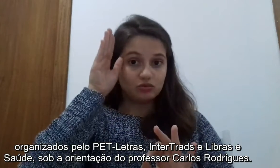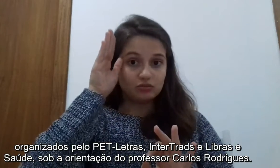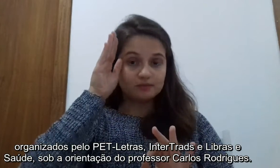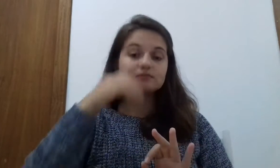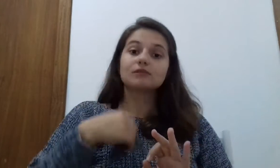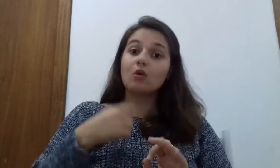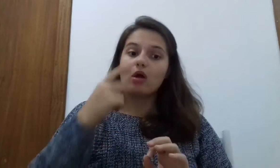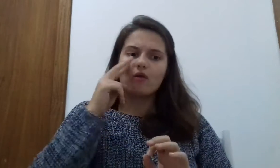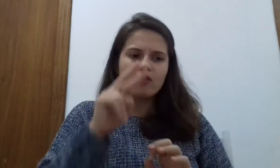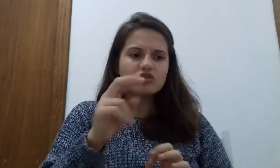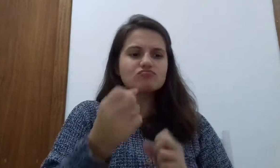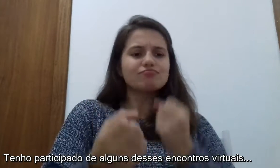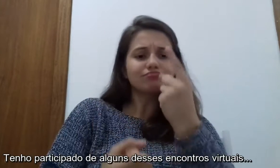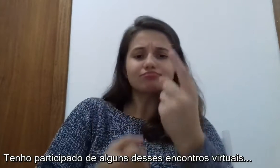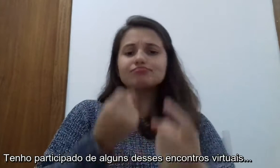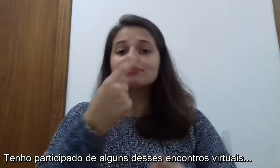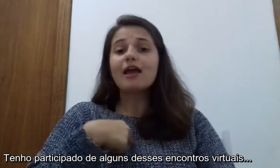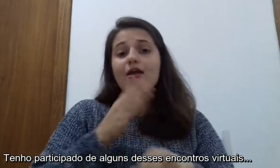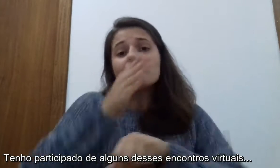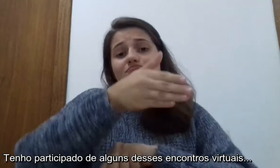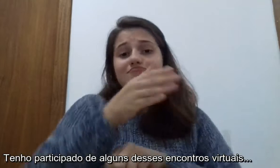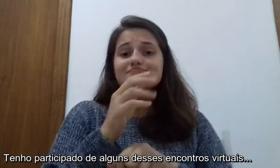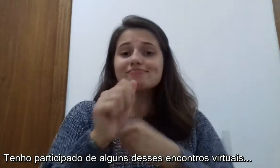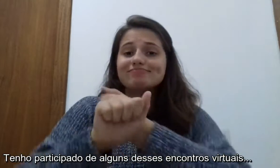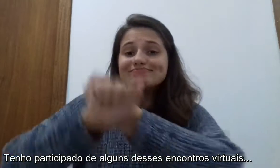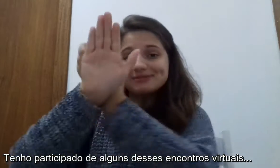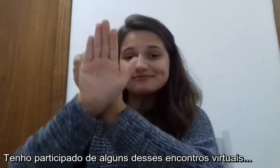Tenho participado de alguns desses encontros virtuais,